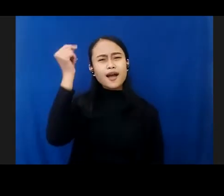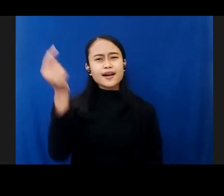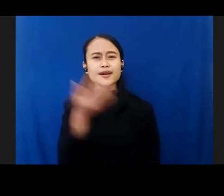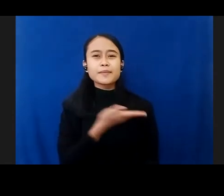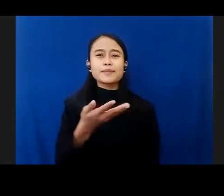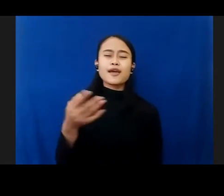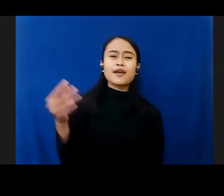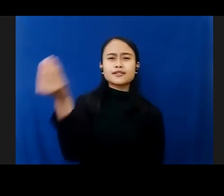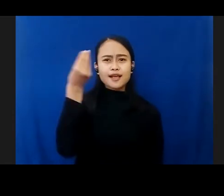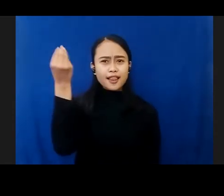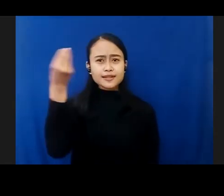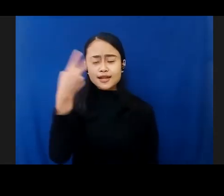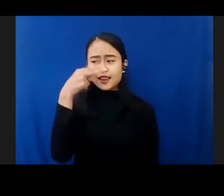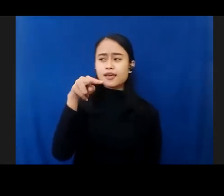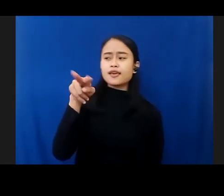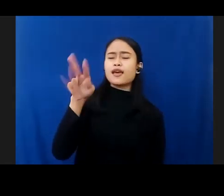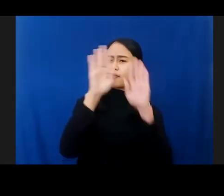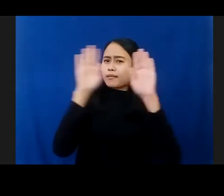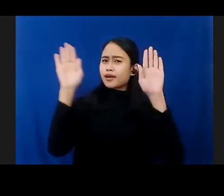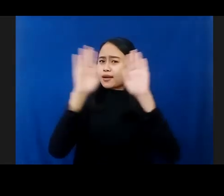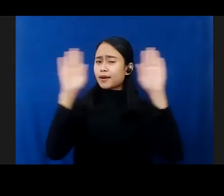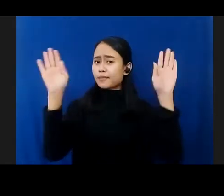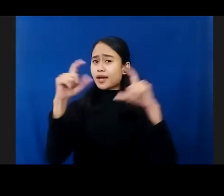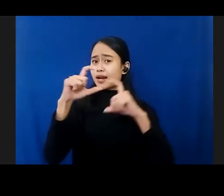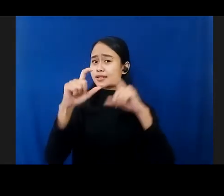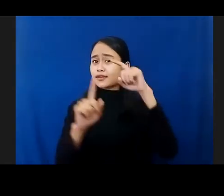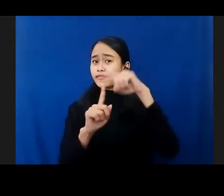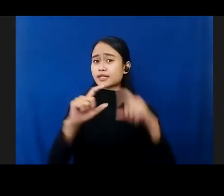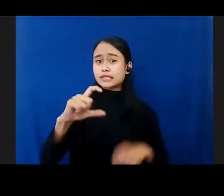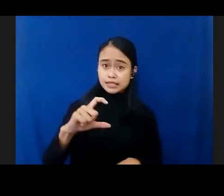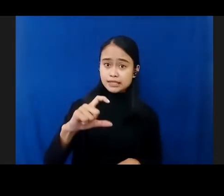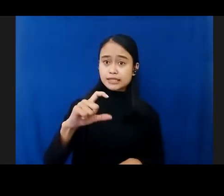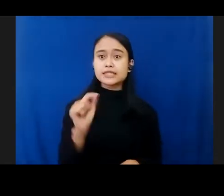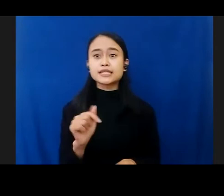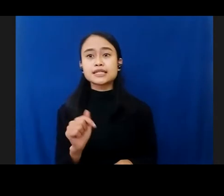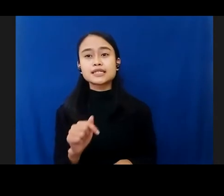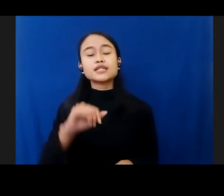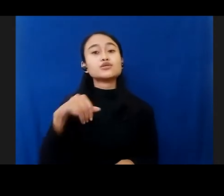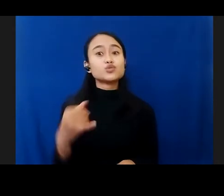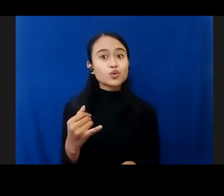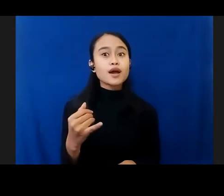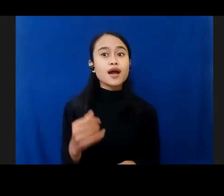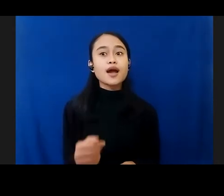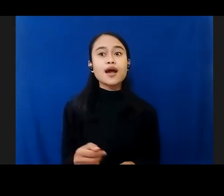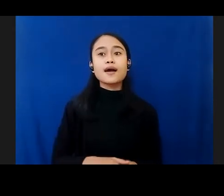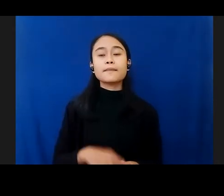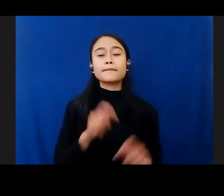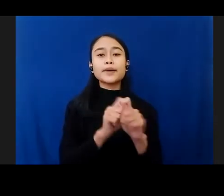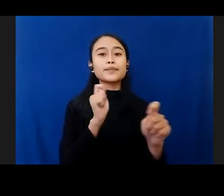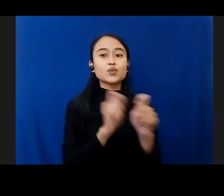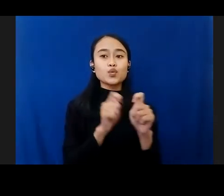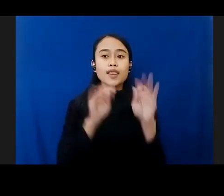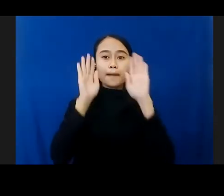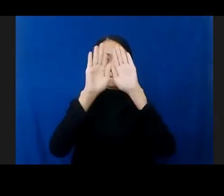pameran-pameran. Self the Children juga pada pekan berpihak pada anak ini juga menyelenggarakan pameran